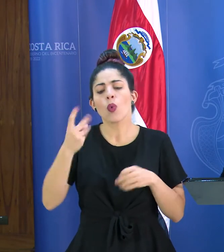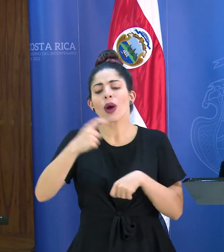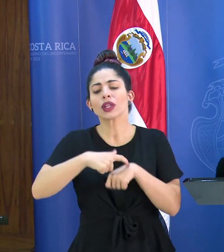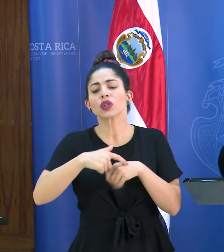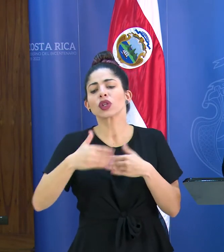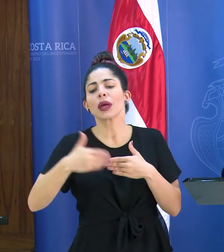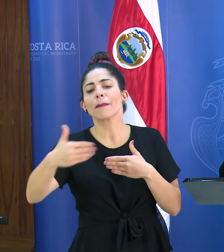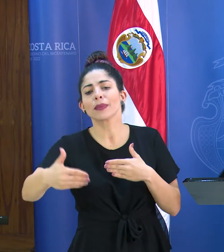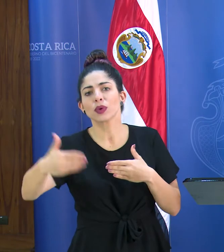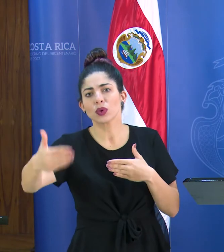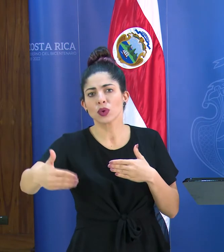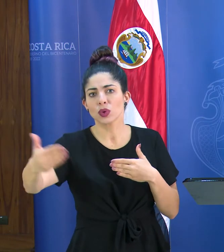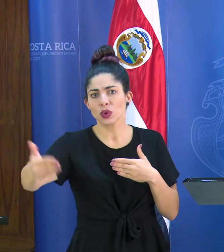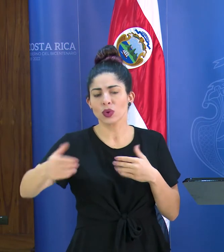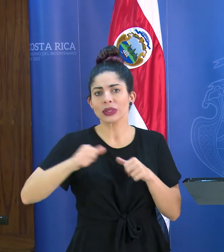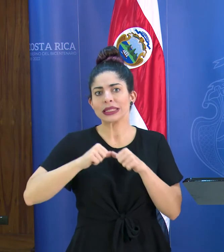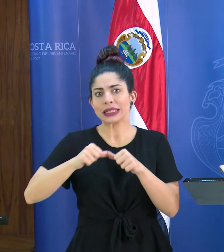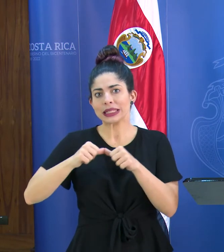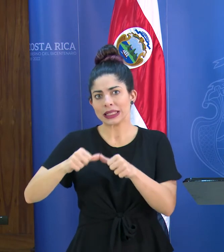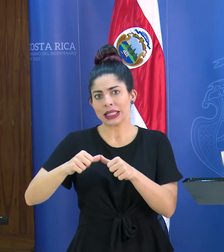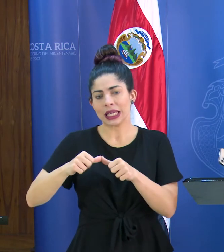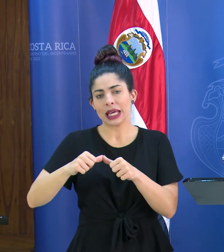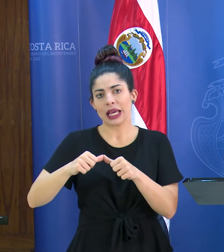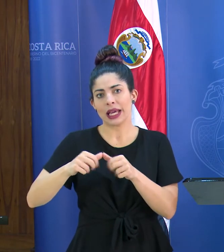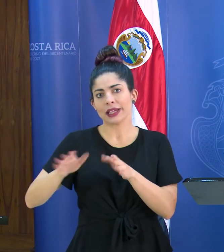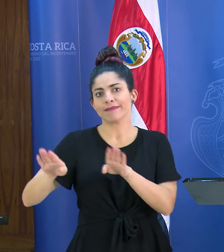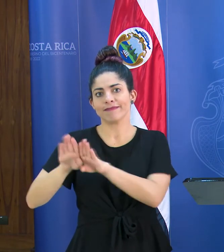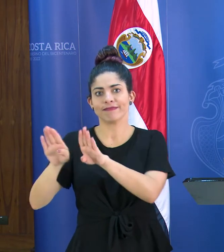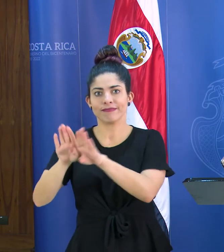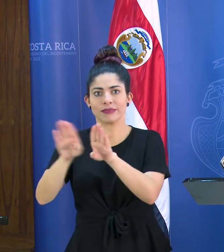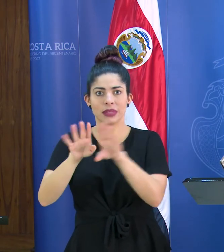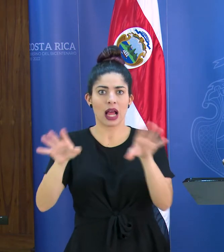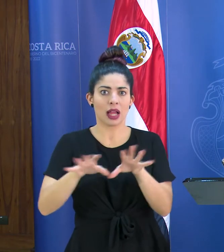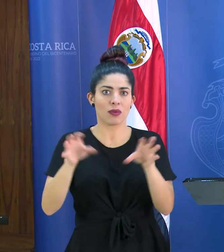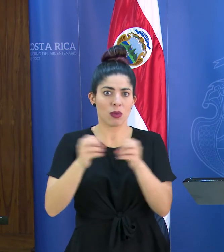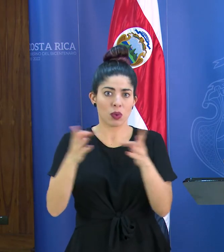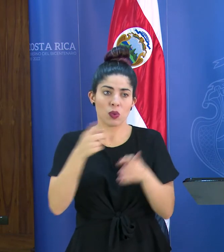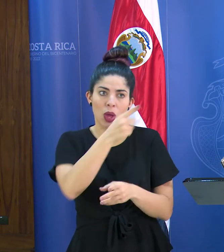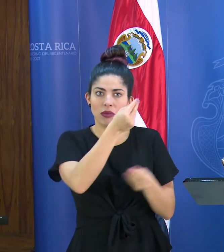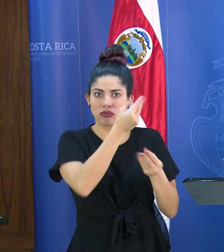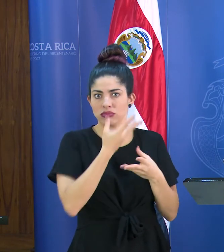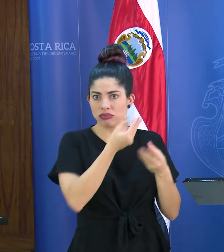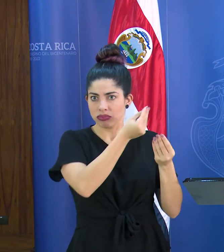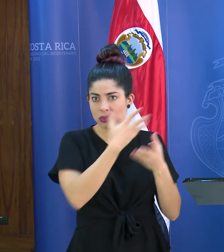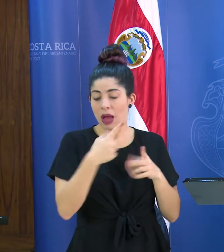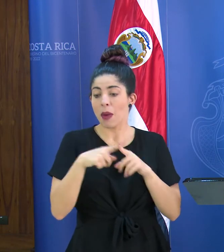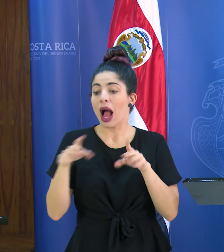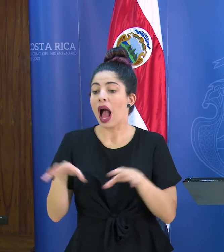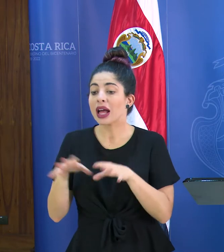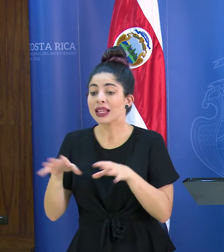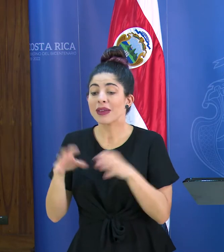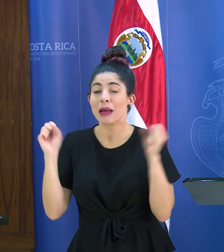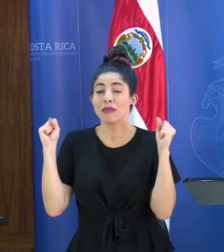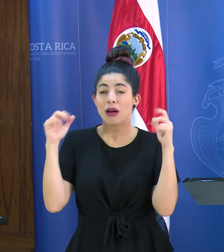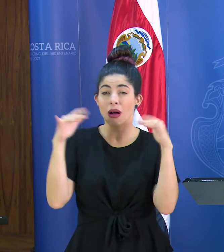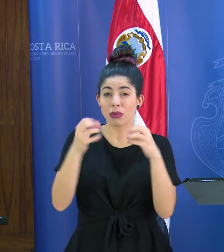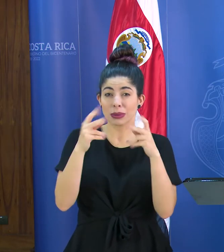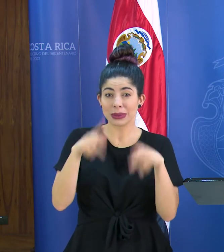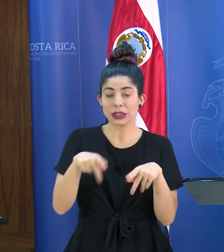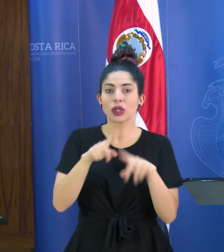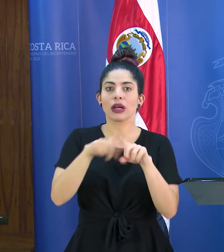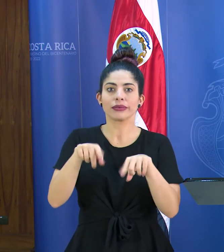va a proponer cuánto tiempo tenemos que seguir teniendo cerrados los espectáculos públicos las actividades de orden masiva